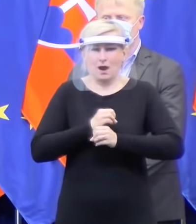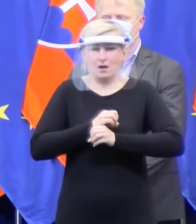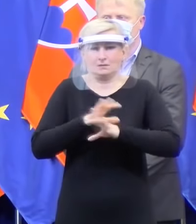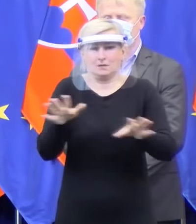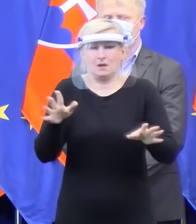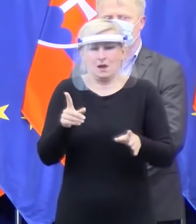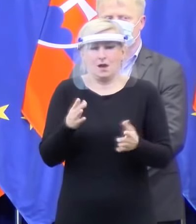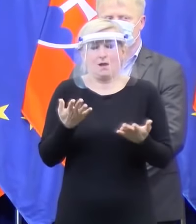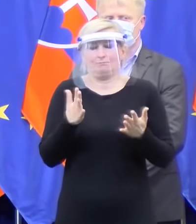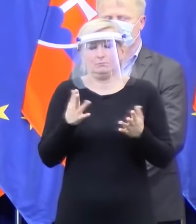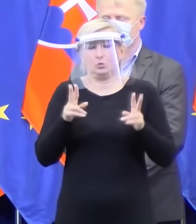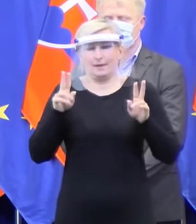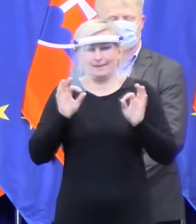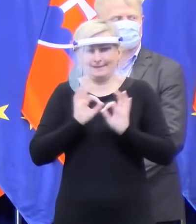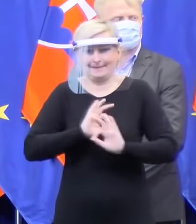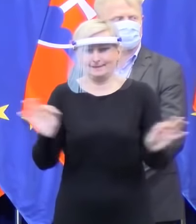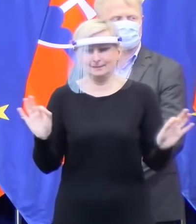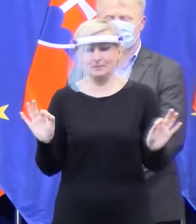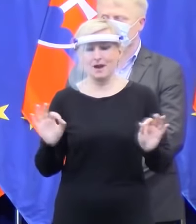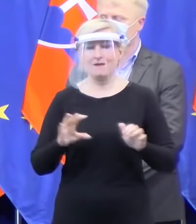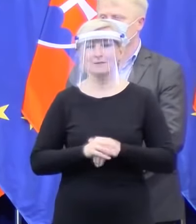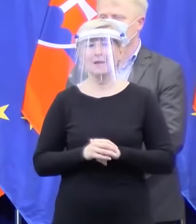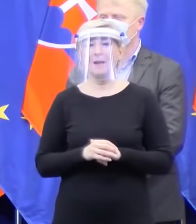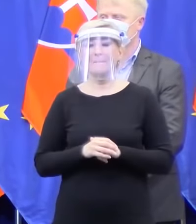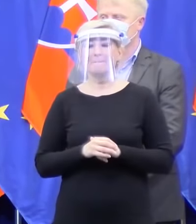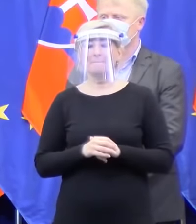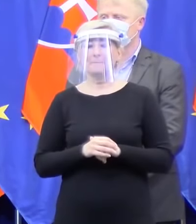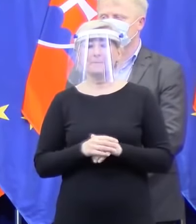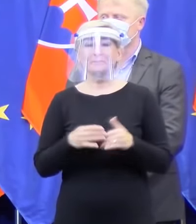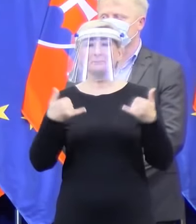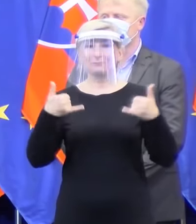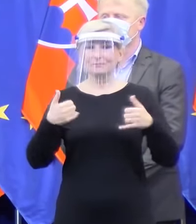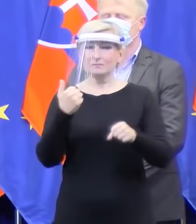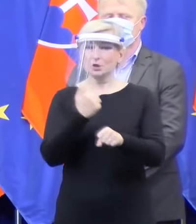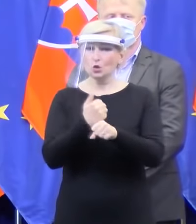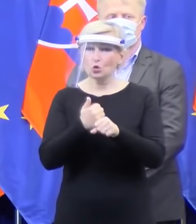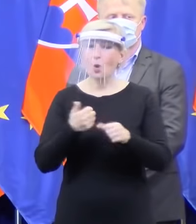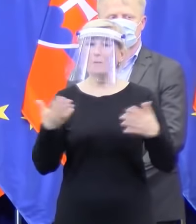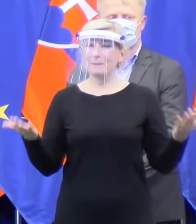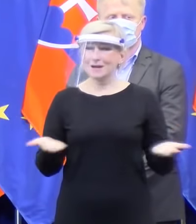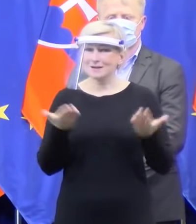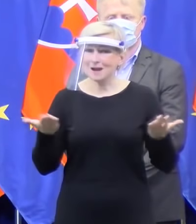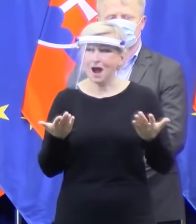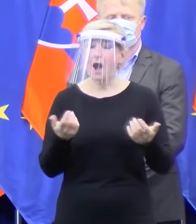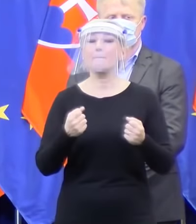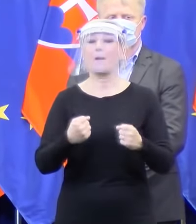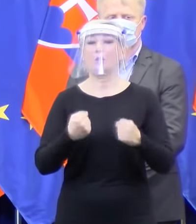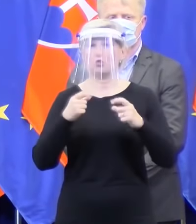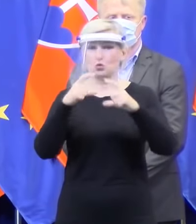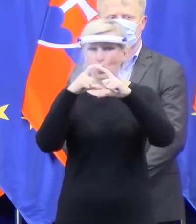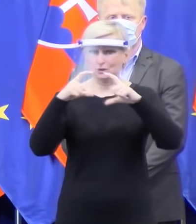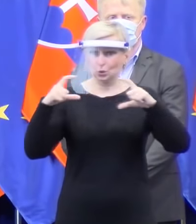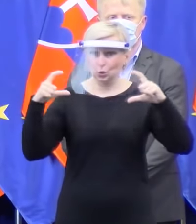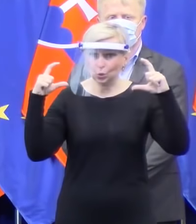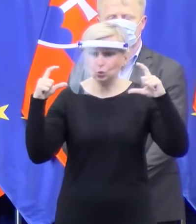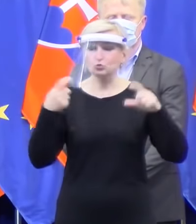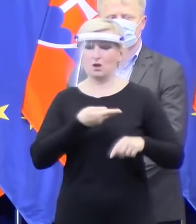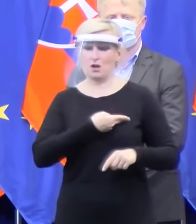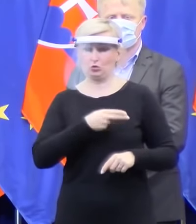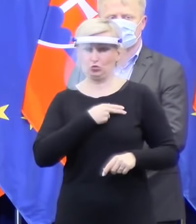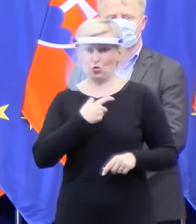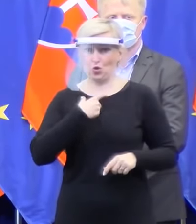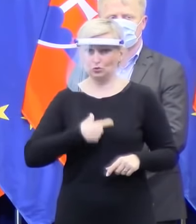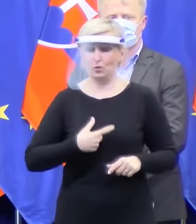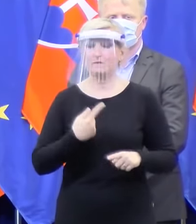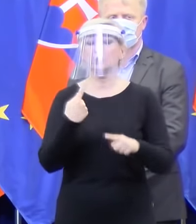keď medzi sebou si robíme kampaň Nozmerúška, správime sa zodpovedne, tak je to umývajme si